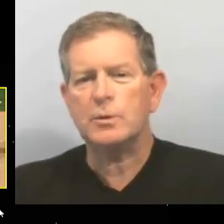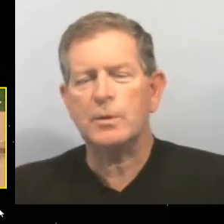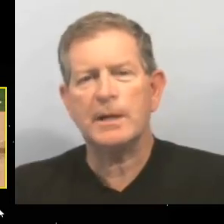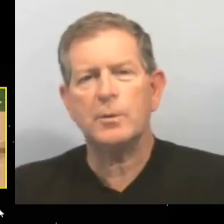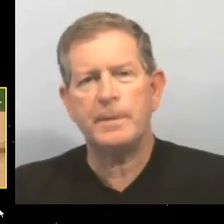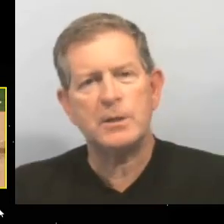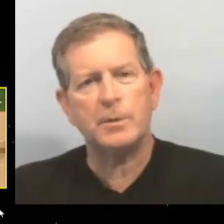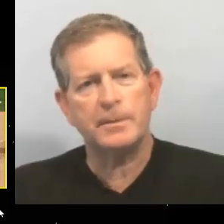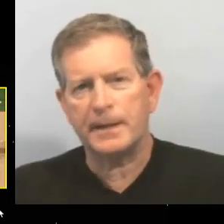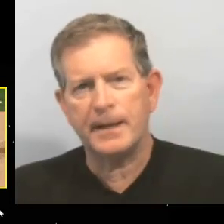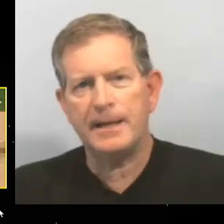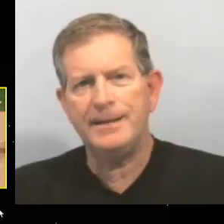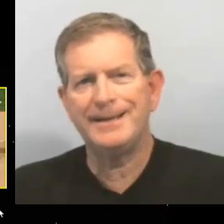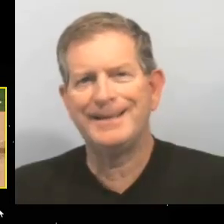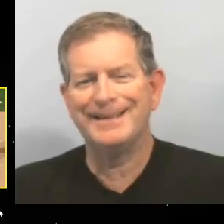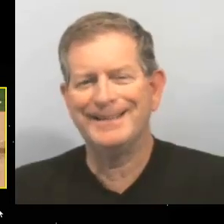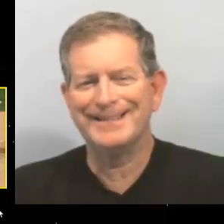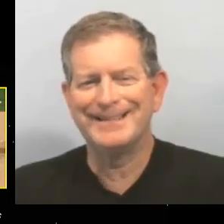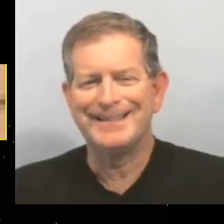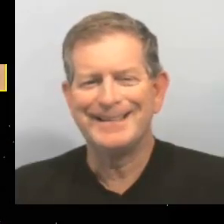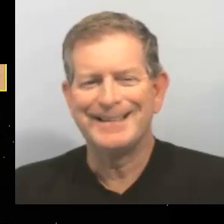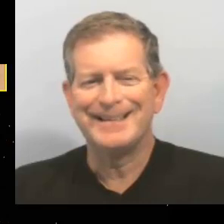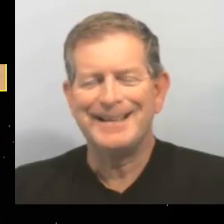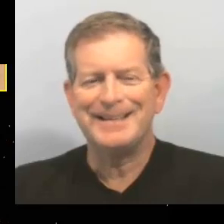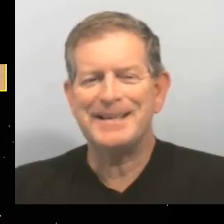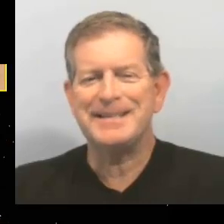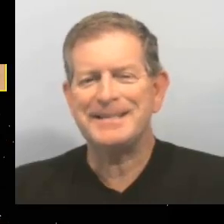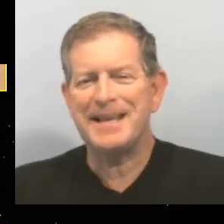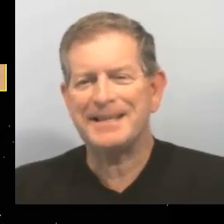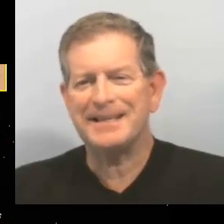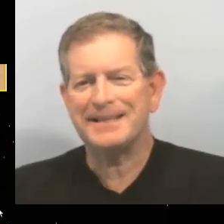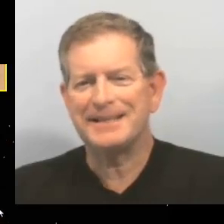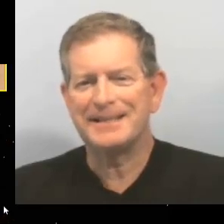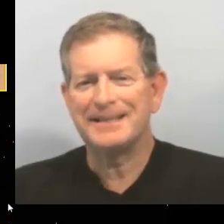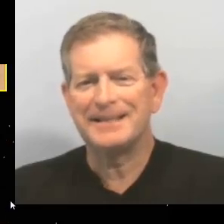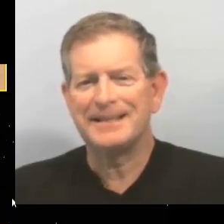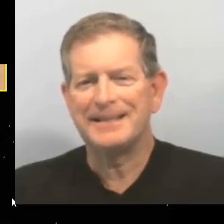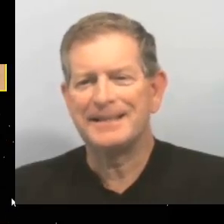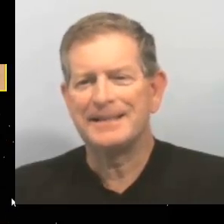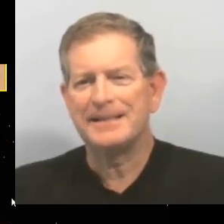¿Estamos jugando béisbol, verdad? 17.